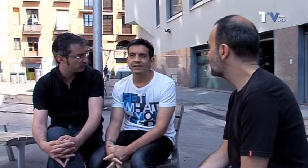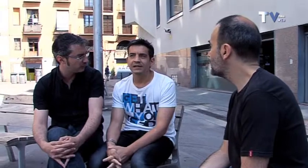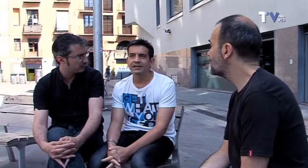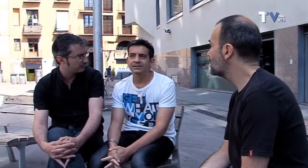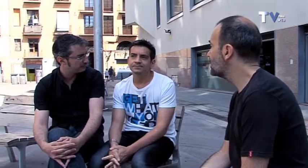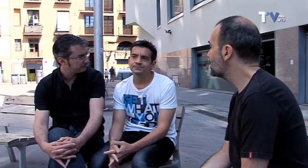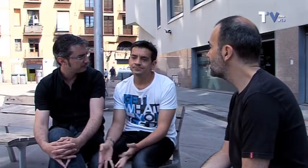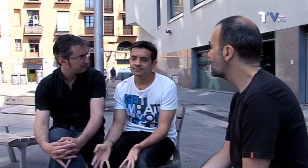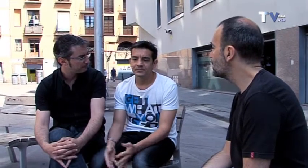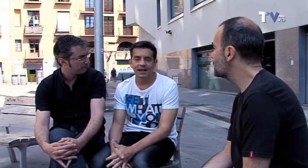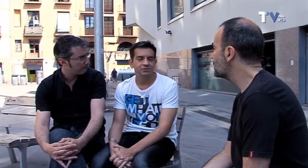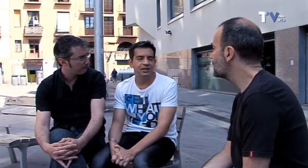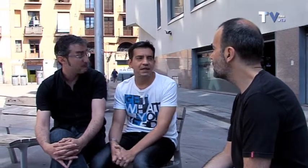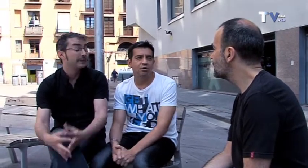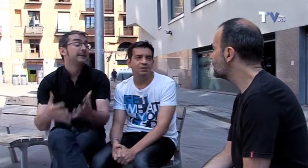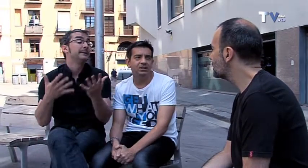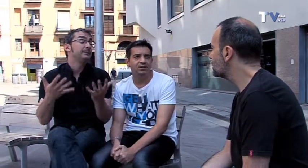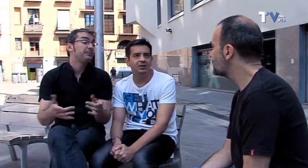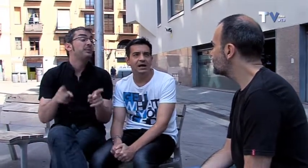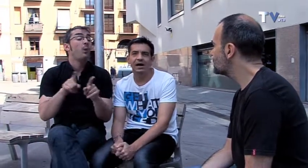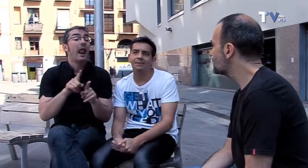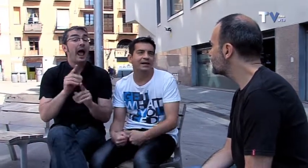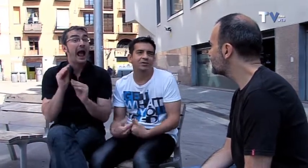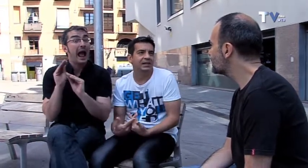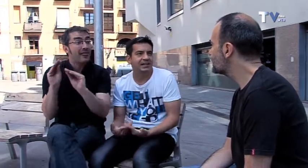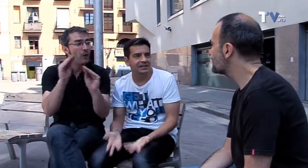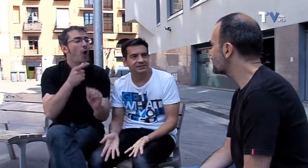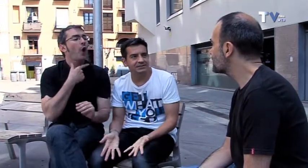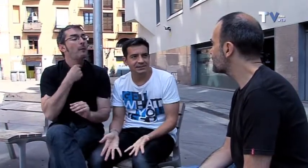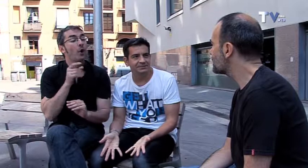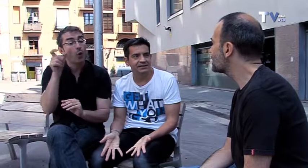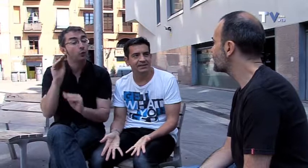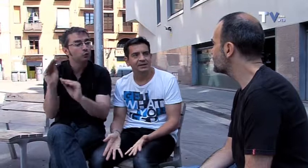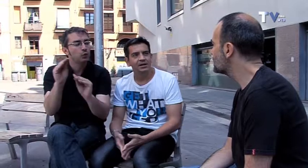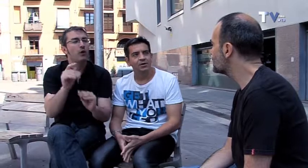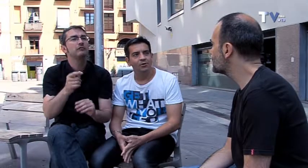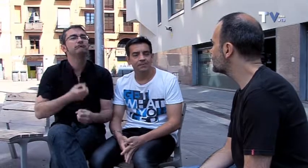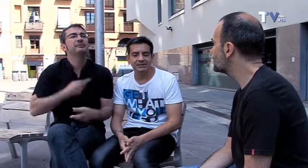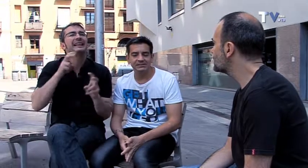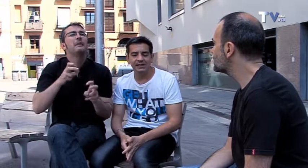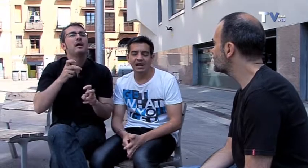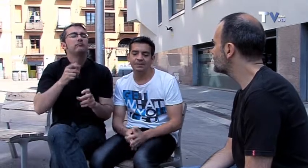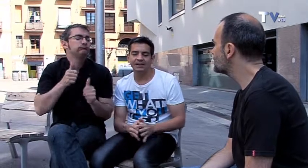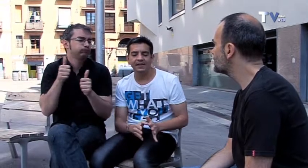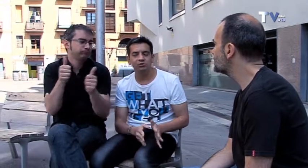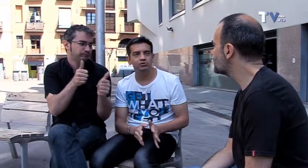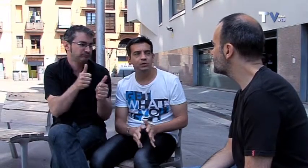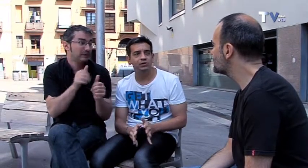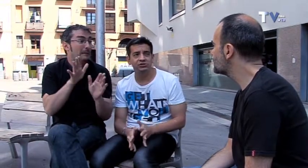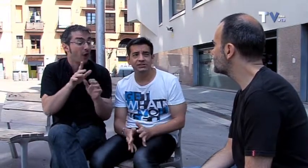Bueno, yo, digamos que cada cómico habla de lo que quiere siempre, aunque la manera de construir los chistes suele